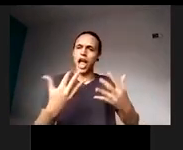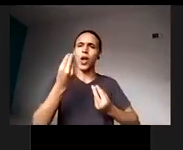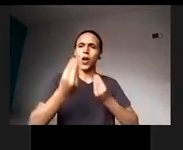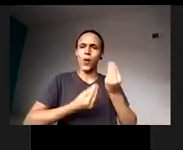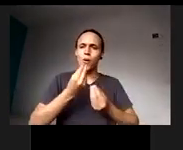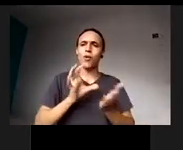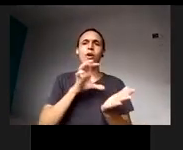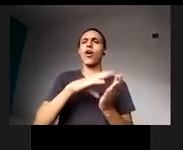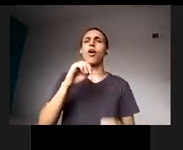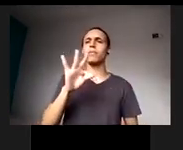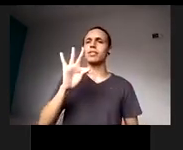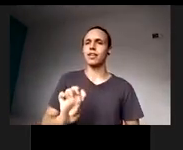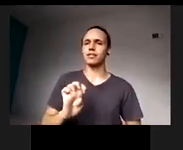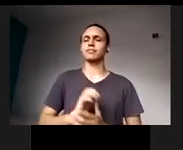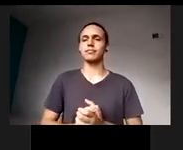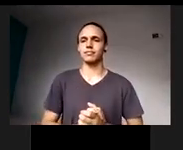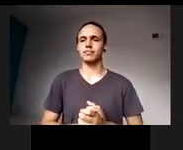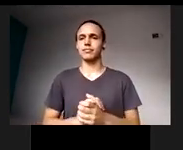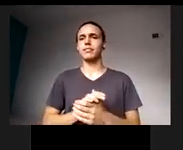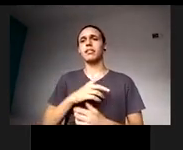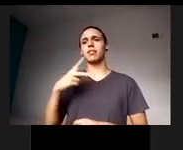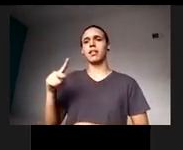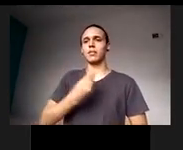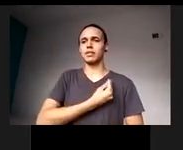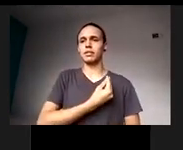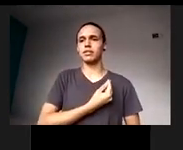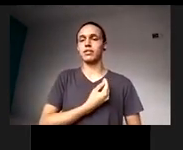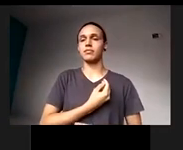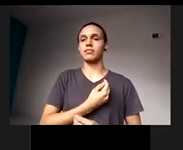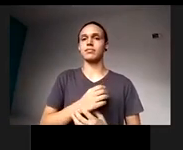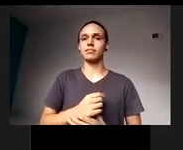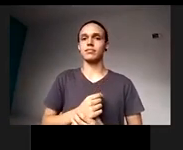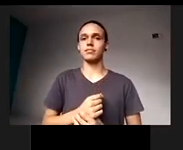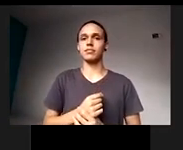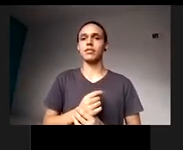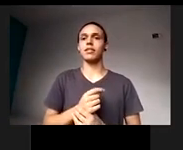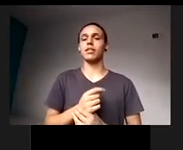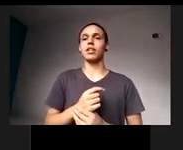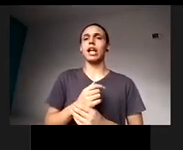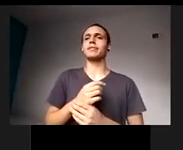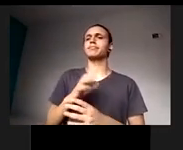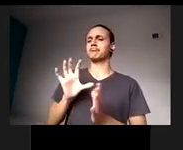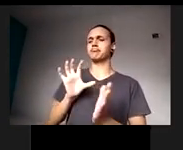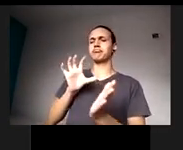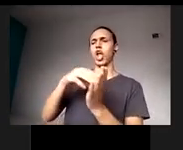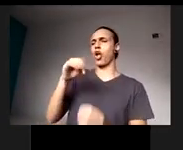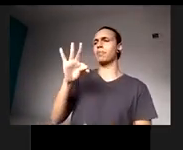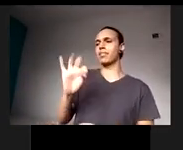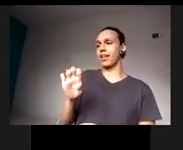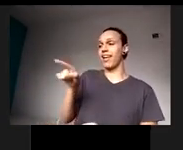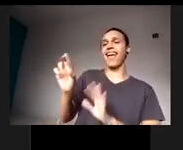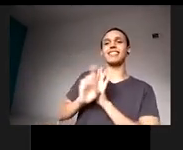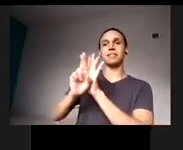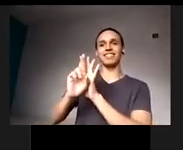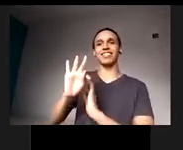agradecer aqui, a presença dela, em nome dela, eu agradeço a todo o trabalho que o comitê vem desenvolvendo, né, e